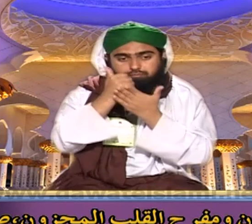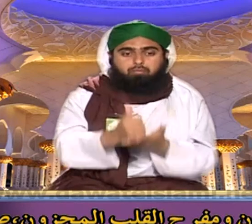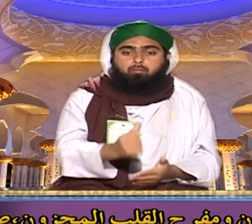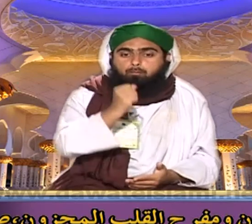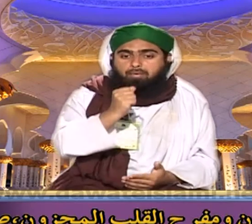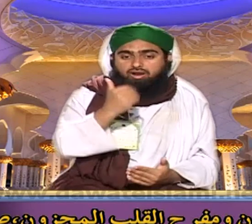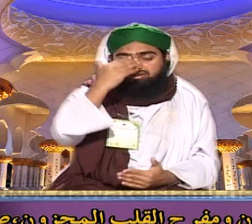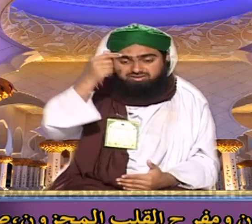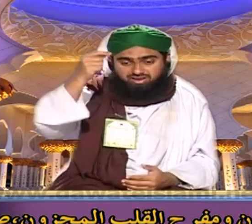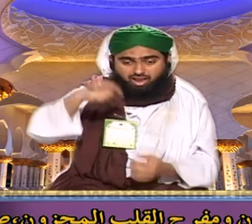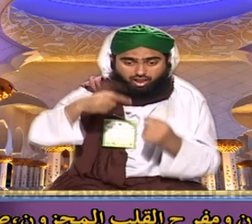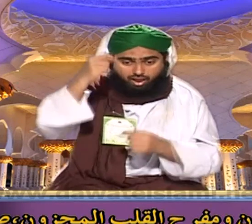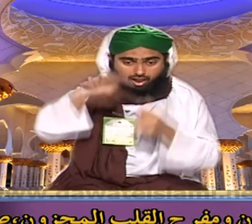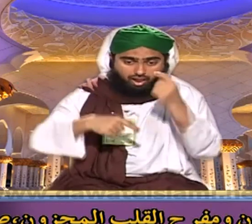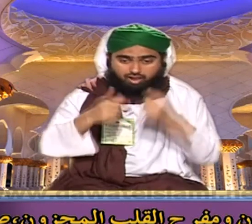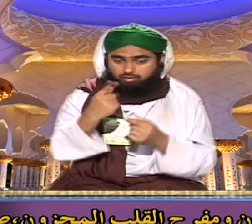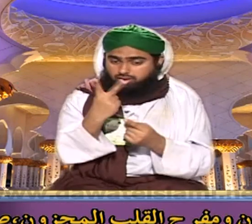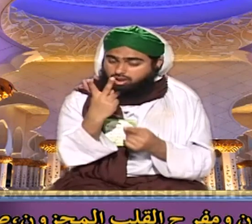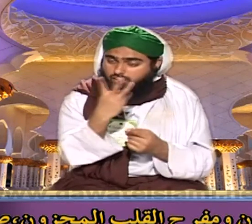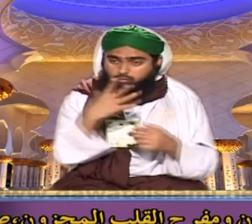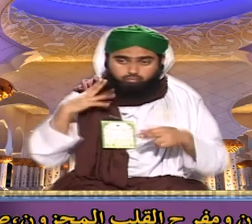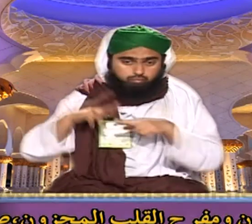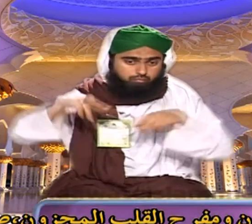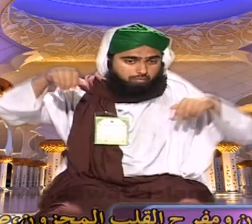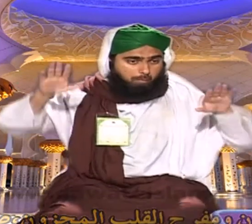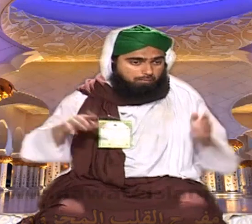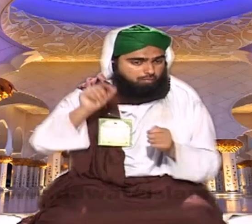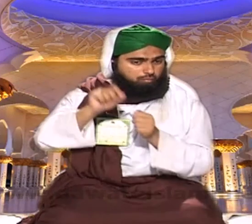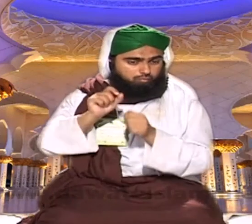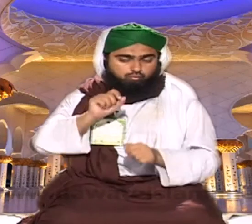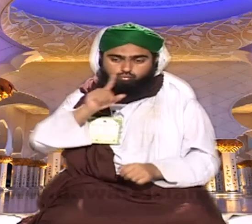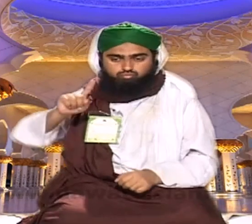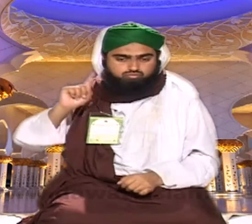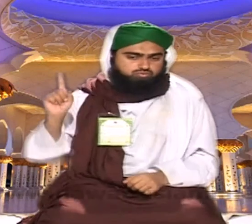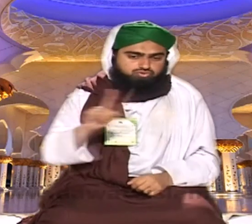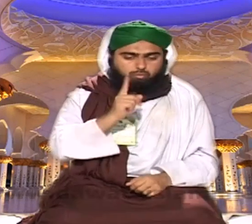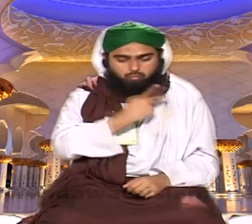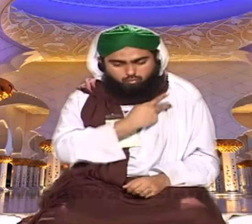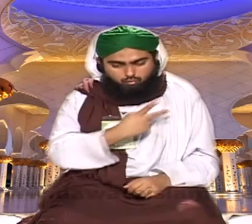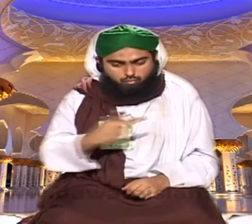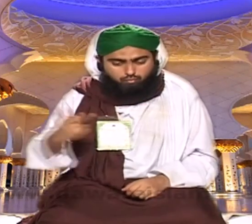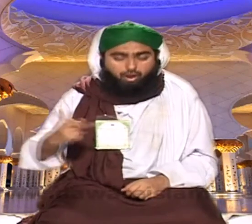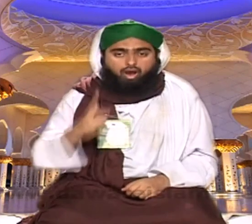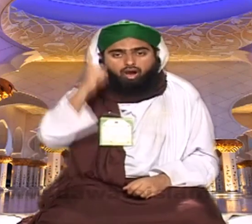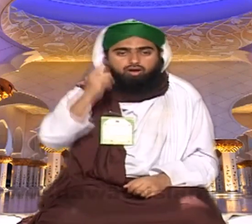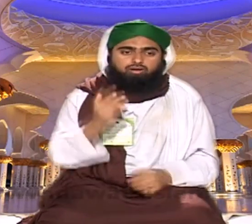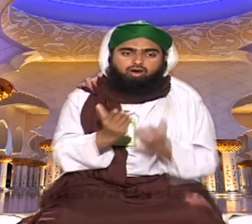اس پانی کے ایک ایک قطرے کے عوض اللہ تعالیٰ ایک ایک فرشتہ پیدا فرمائے گا اور وہ سارے کے سارے فرشتے